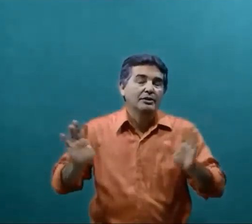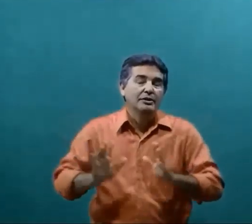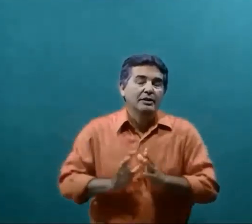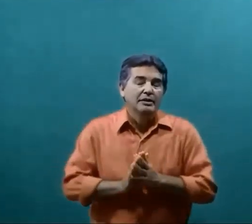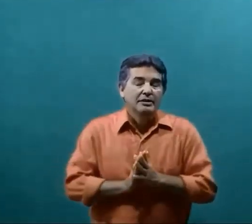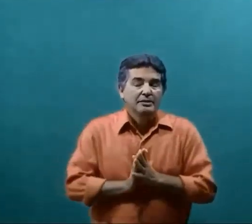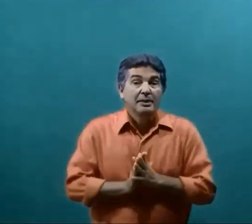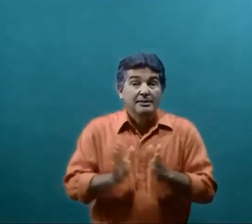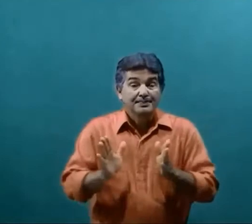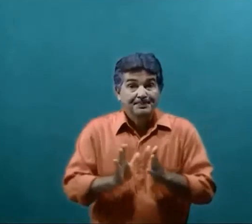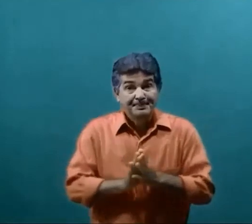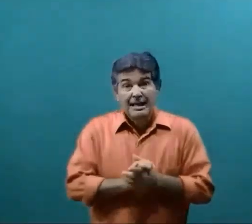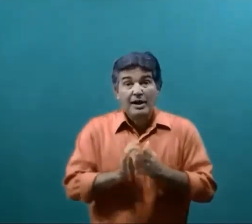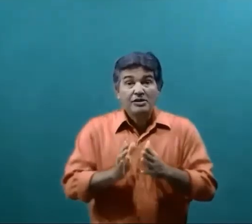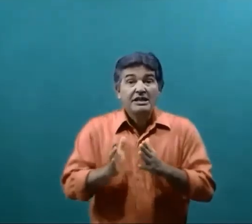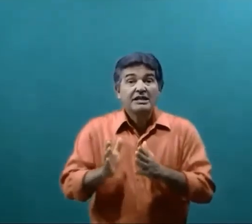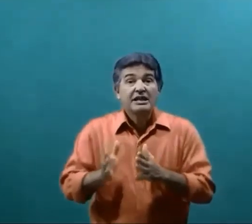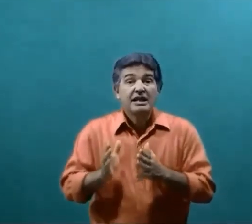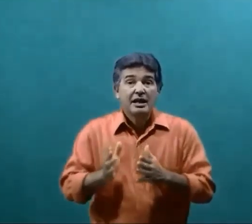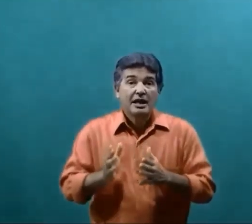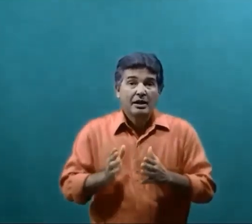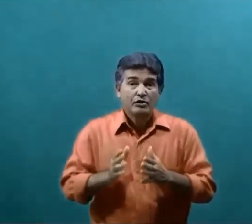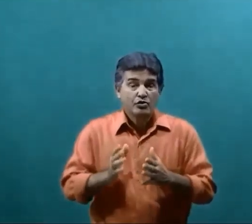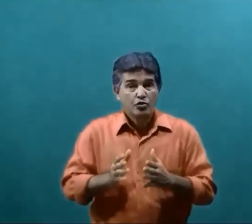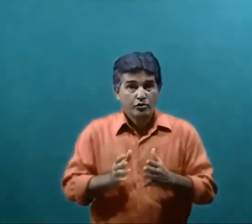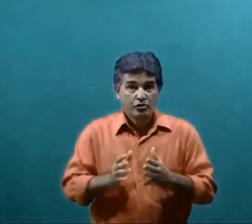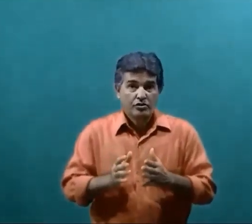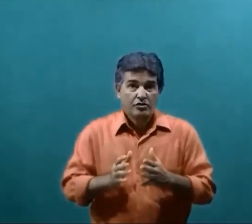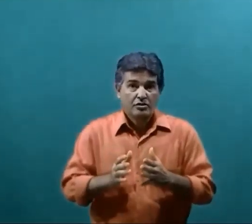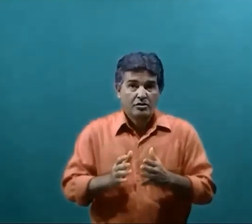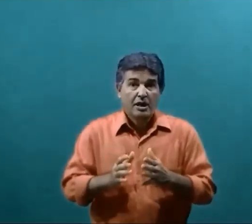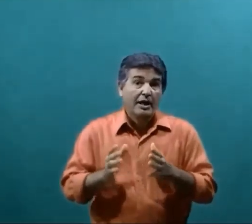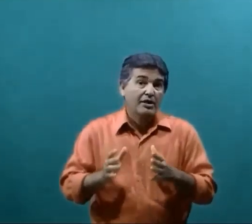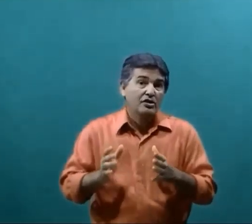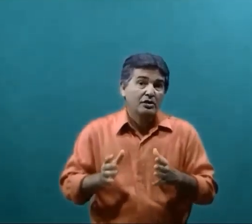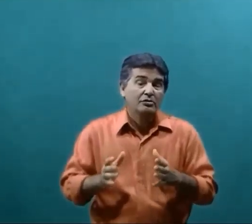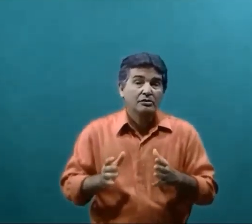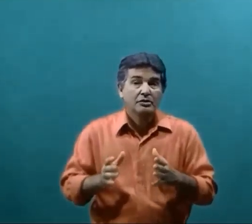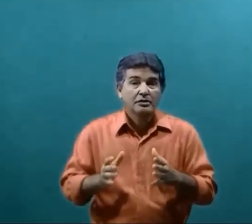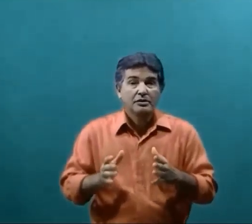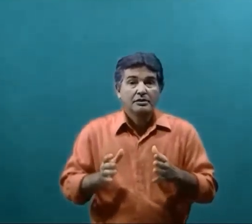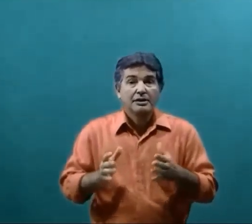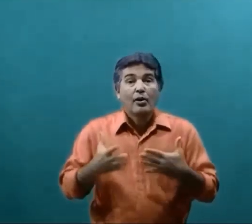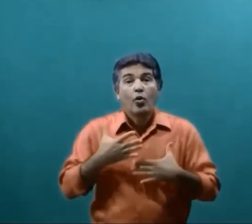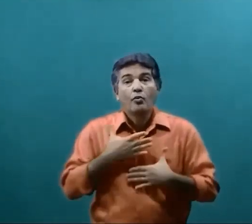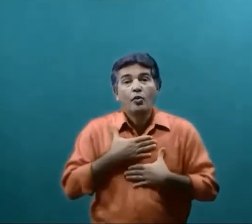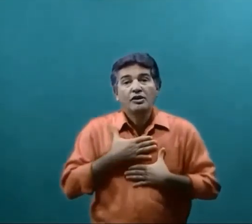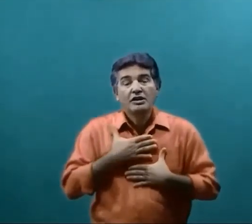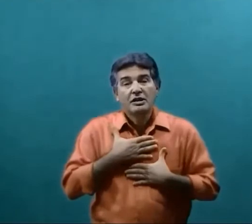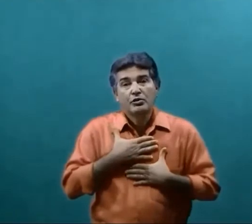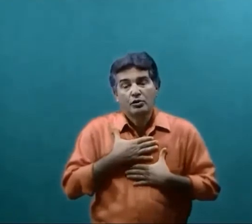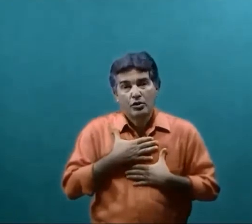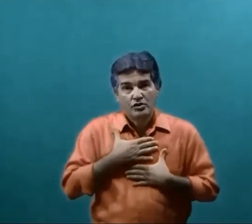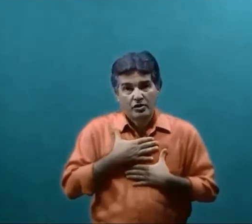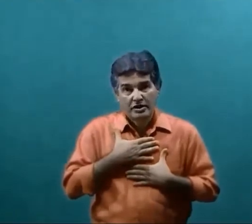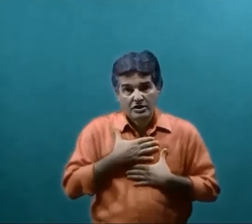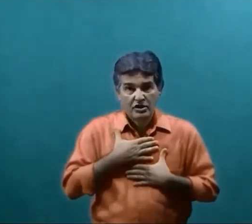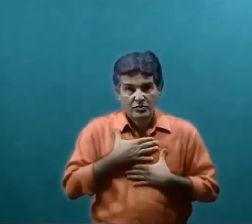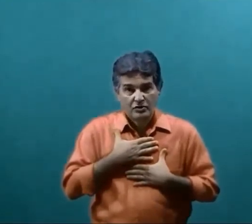Bem Não se ensina Aos surdos A questão Da composição Do nosso organismo